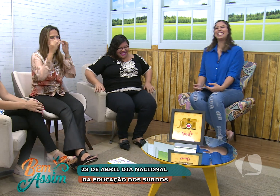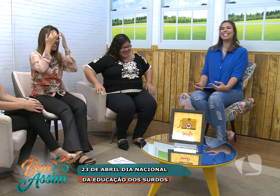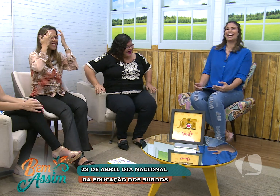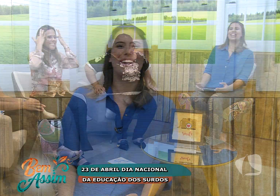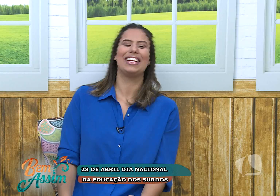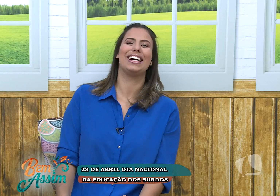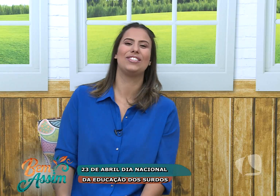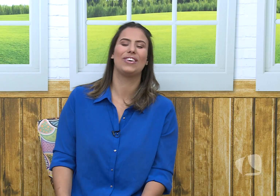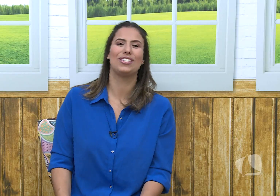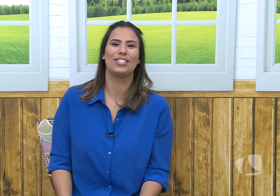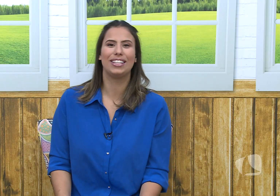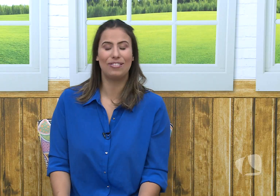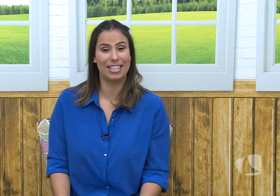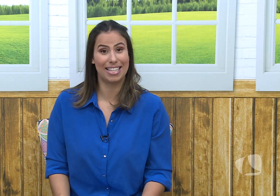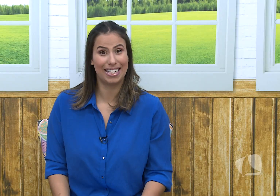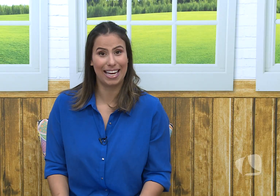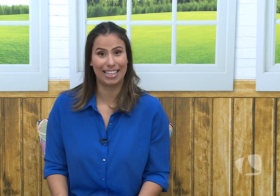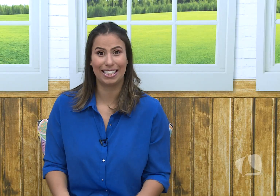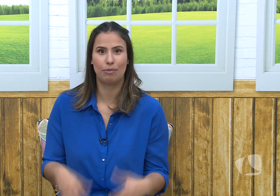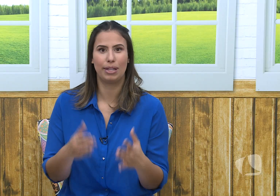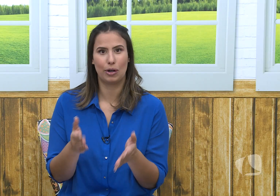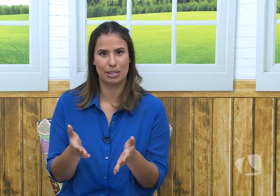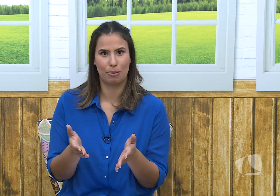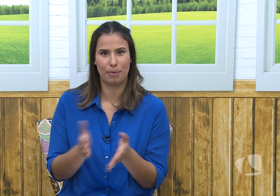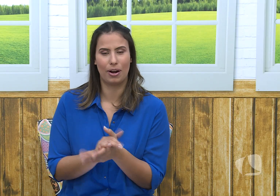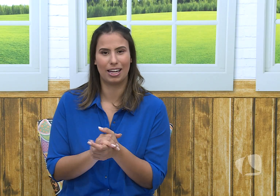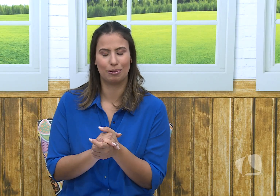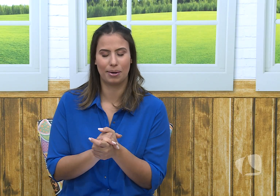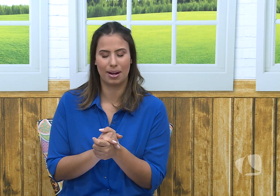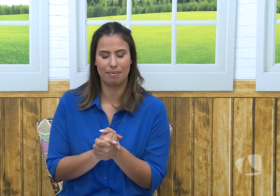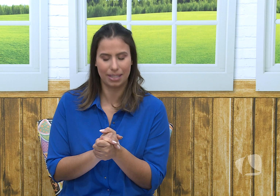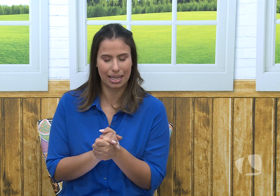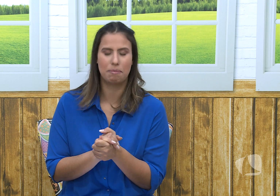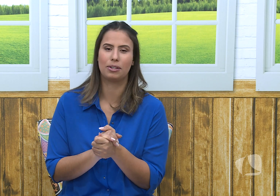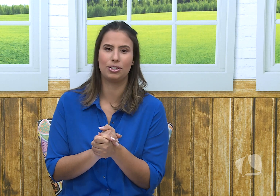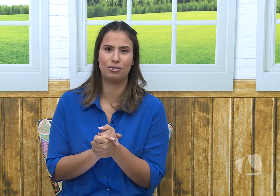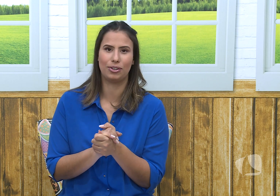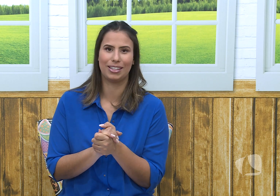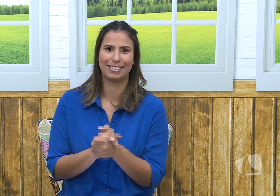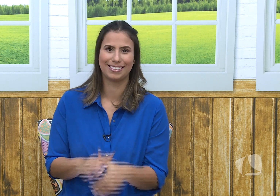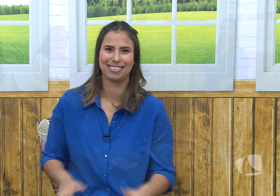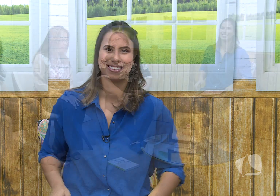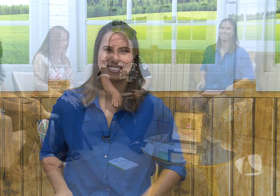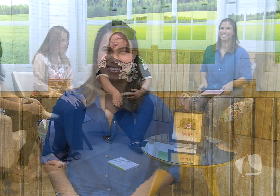que está aqui, ligadinho com a gente, não vai sair daí. Tem muita coisa boa para rolar aqui no programa. Daqui a pouco eu estou de volta. Tchau, tchau, tchau, tchau.